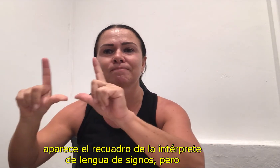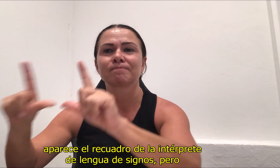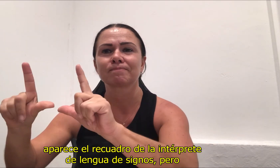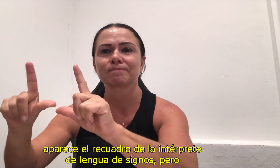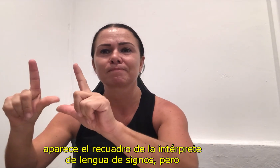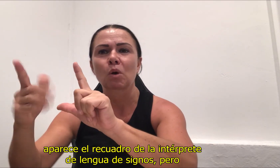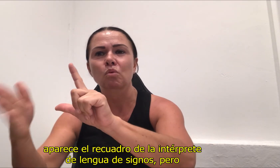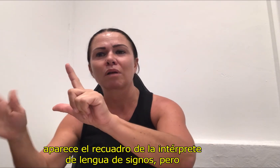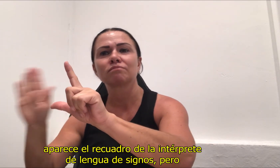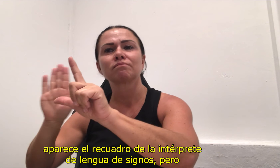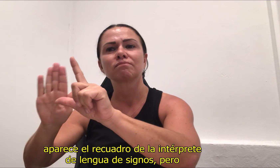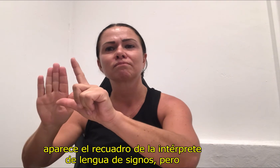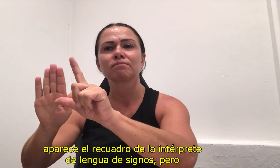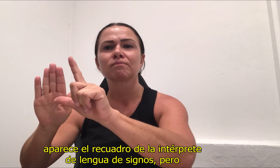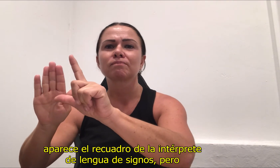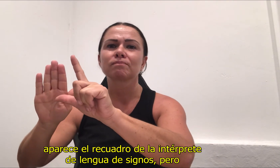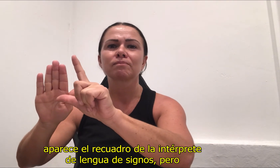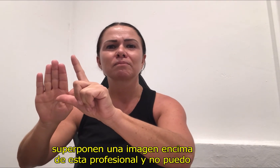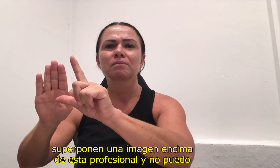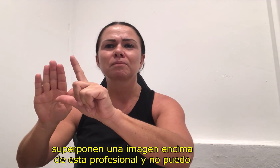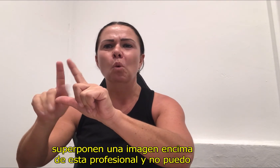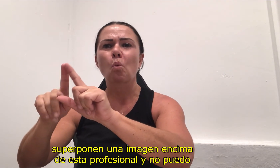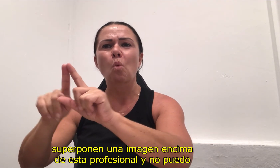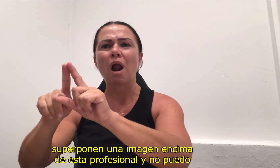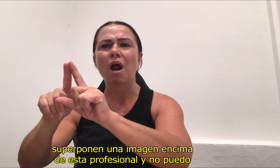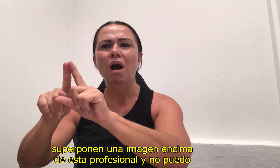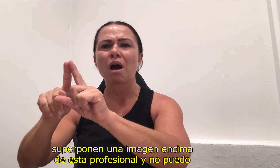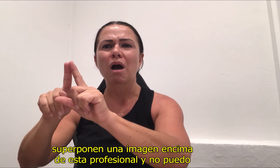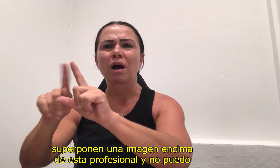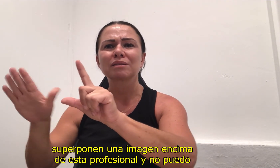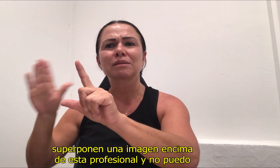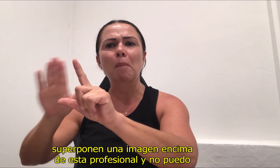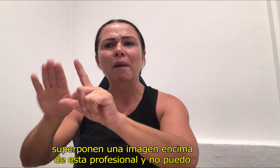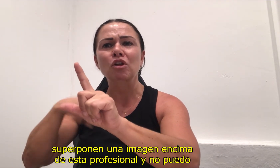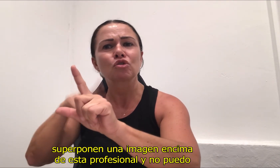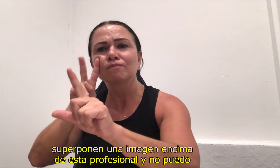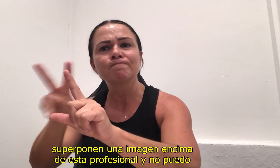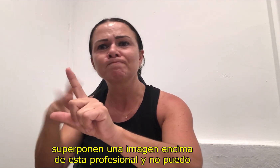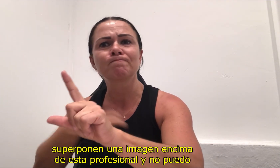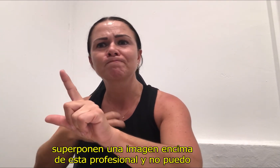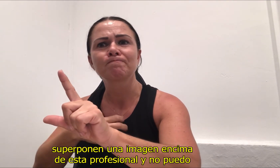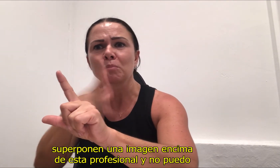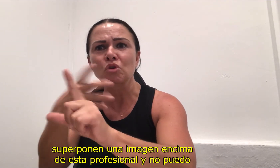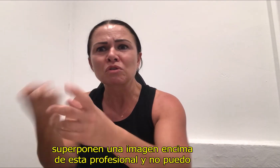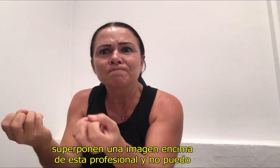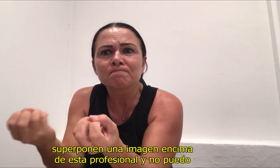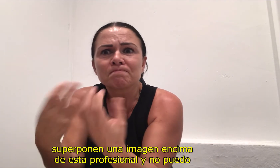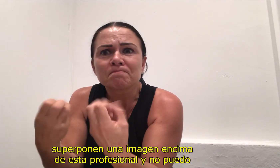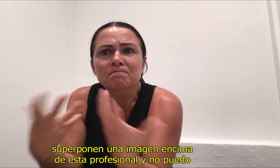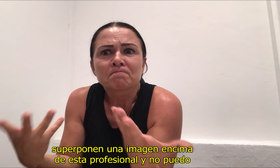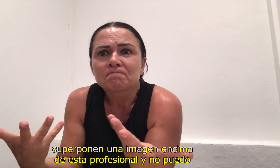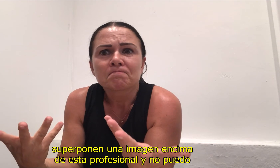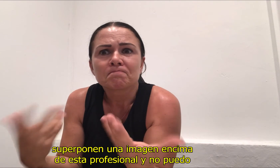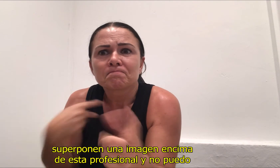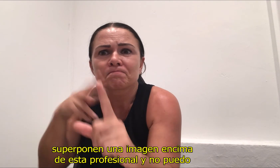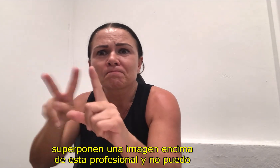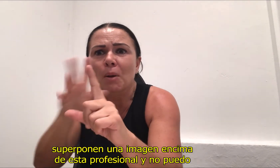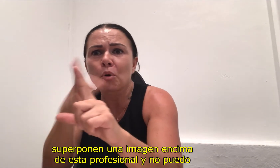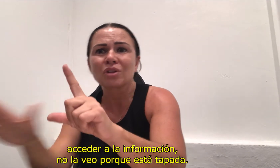de lengua de signos pero superponen una imagen encima de esta profesional y no puedo acceder a la información.